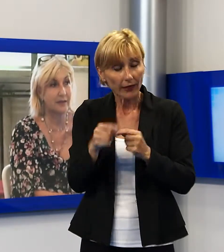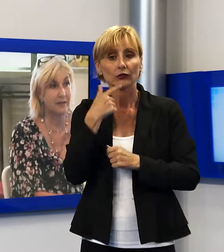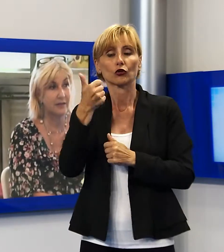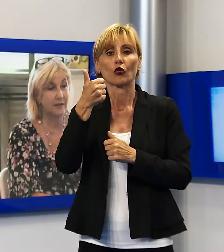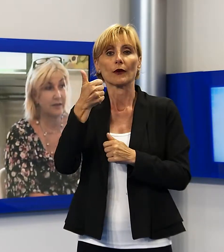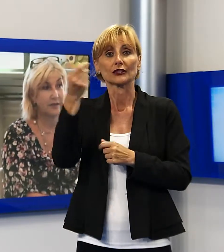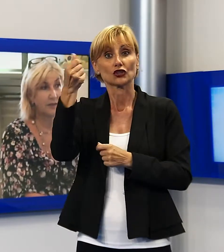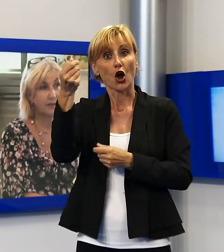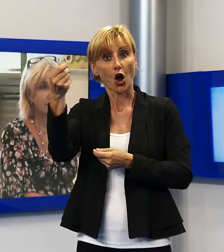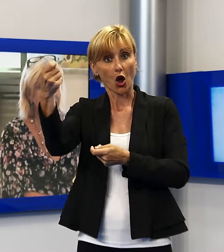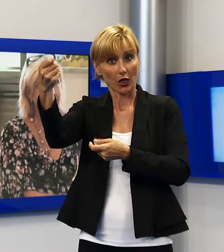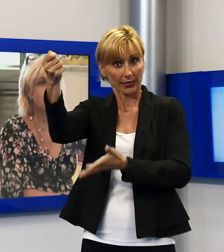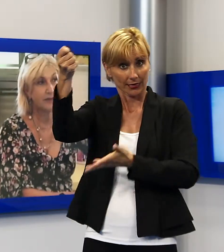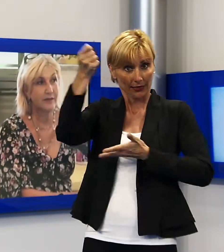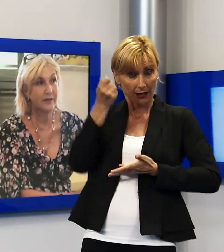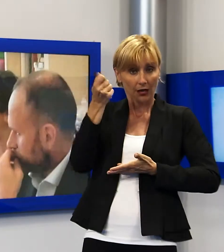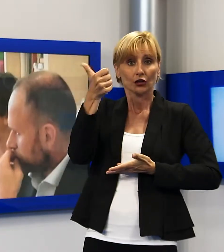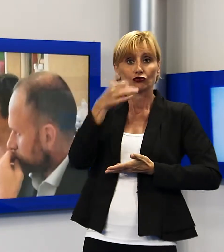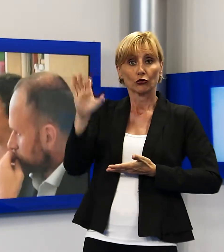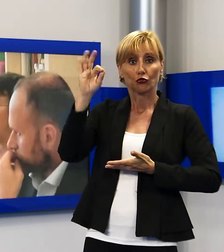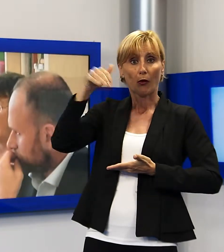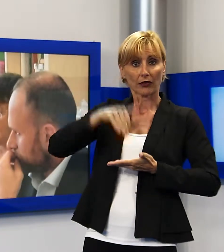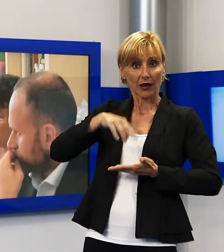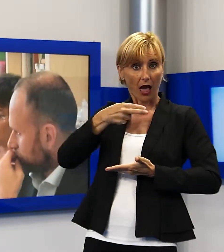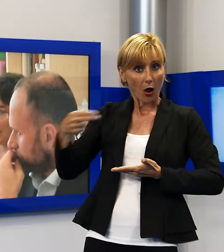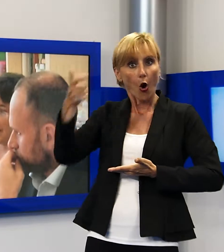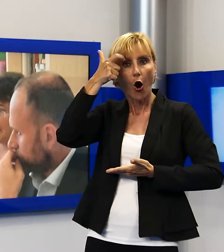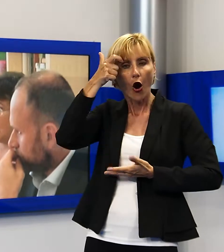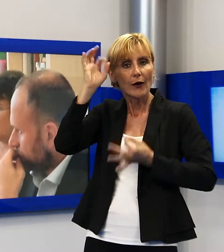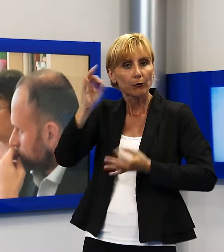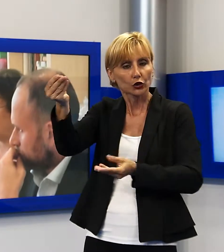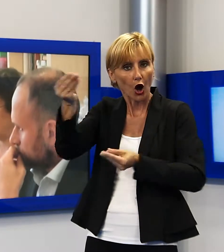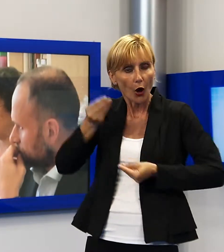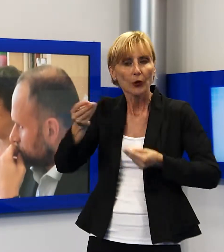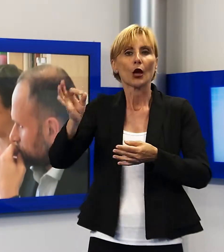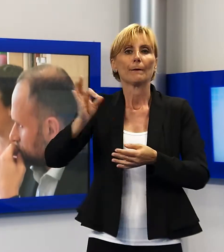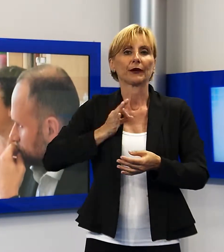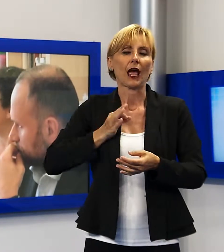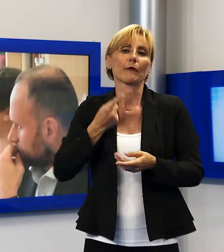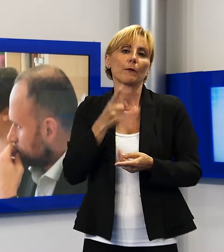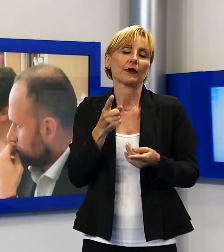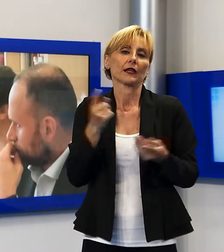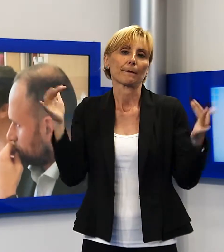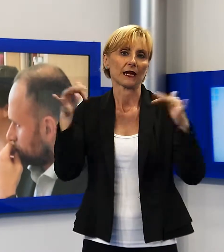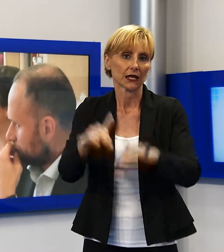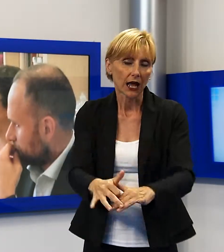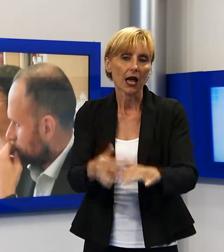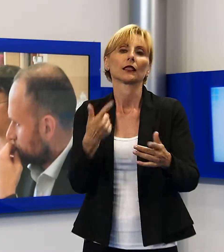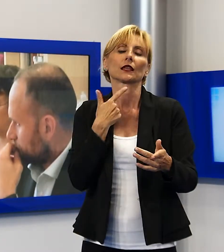mila euro, arrivano dal governo e sono il premio per le politiche di accoglienza ai migranti adottate dal Comune. Inoltre le